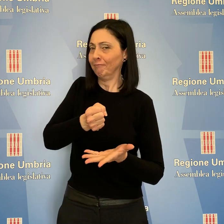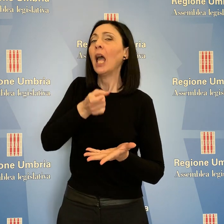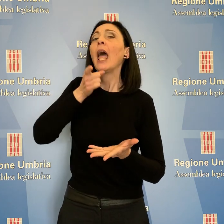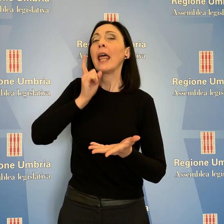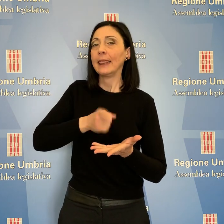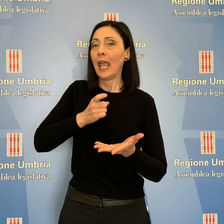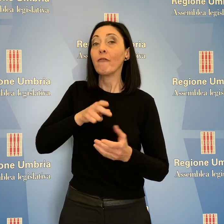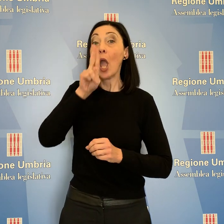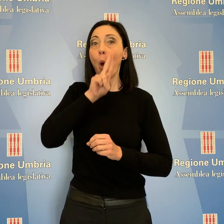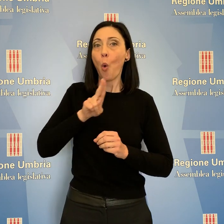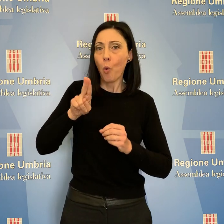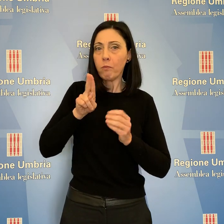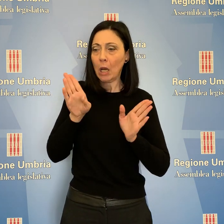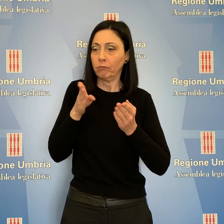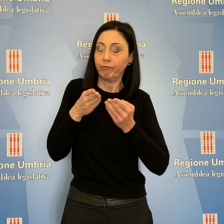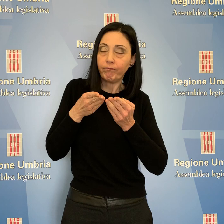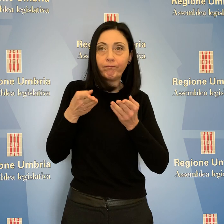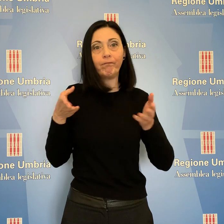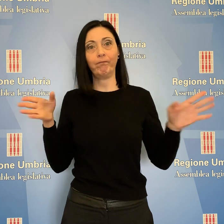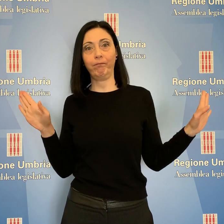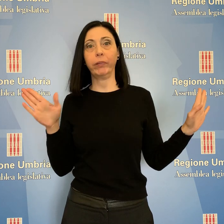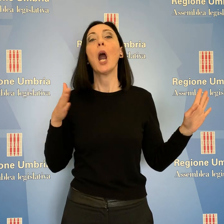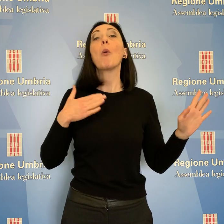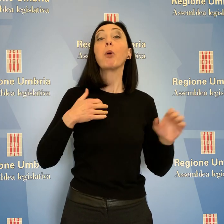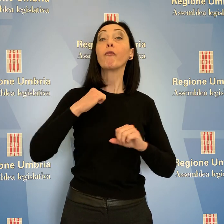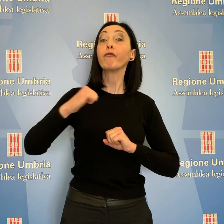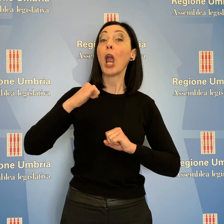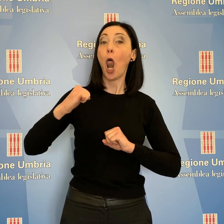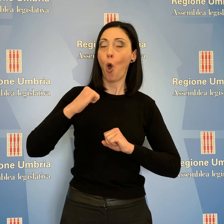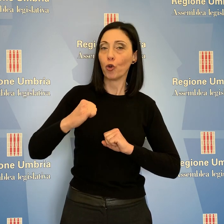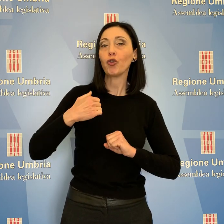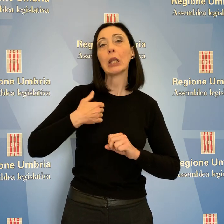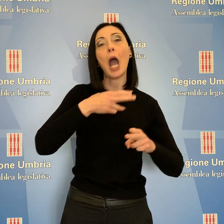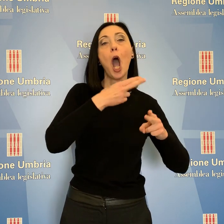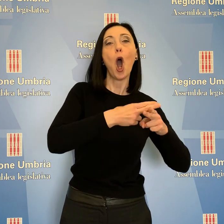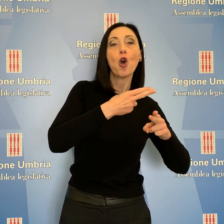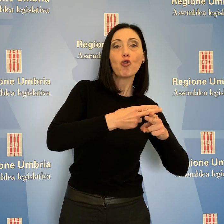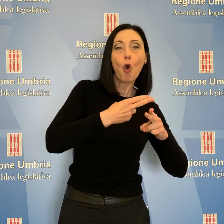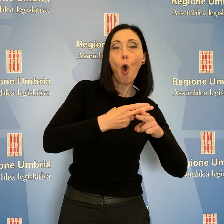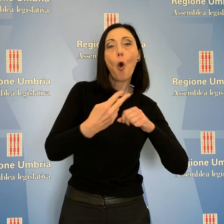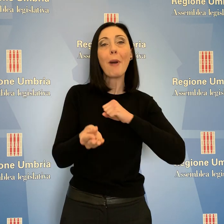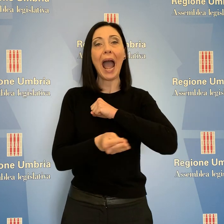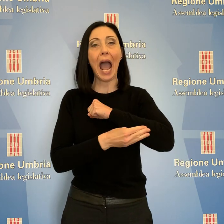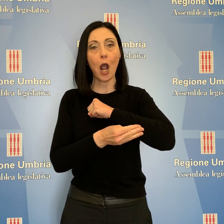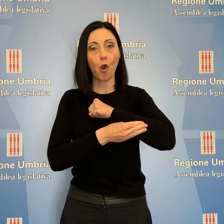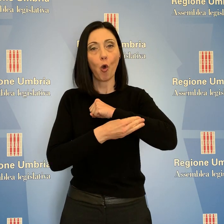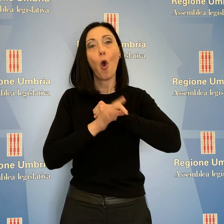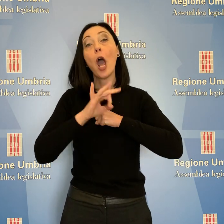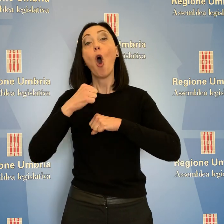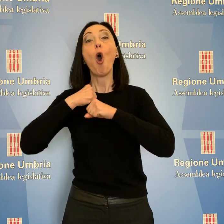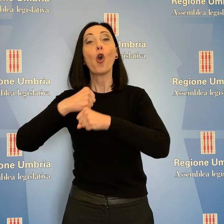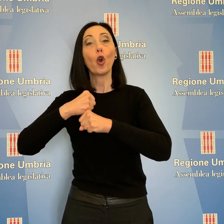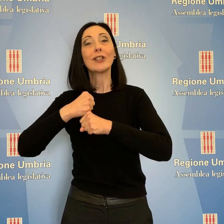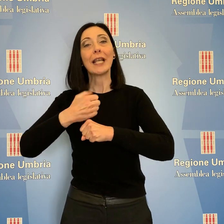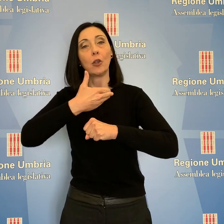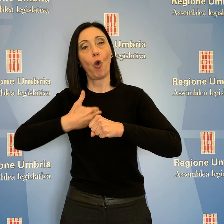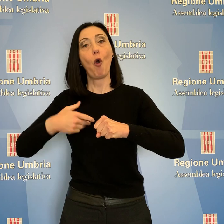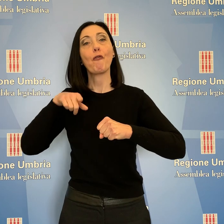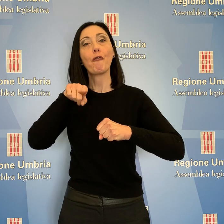'Umbria fuori dall'isolamento, l'alta velocità Roma-Ancona, il completamento della Grosseto-Fano e Orte Civitavecchia,